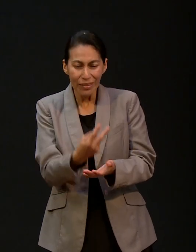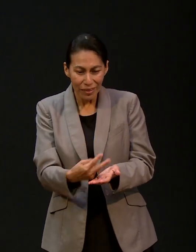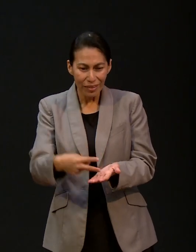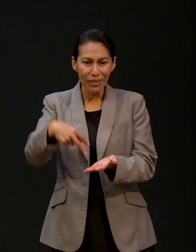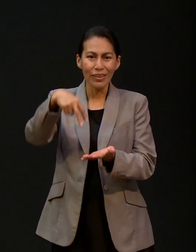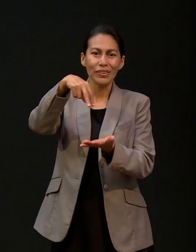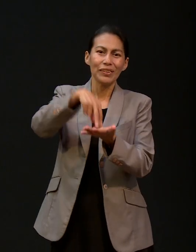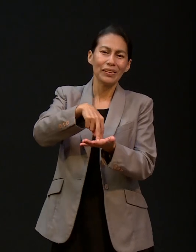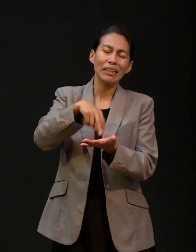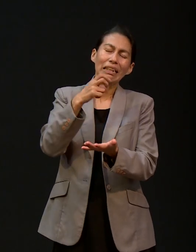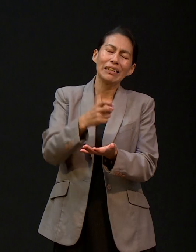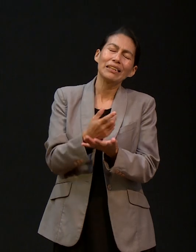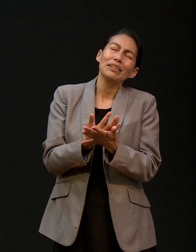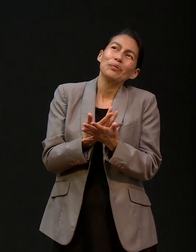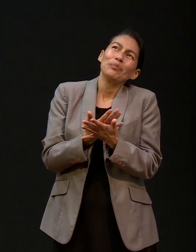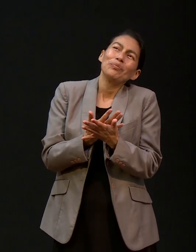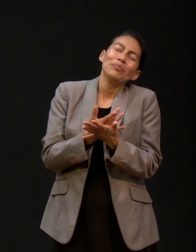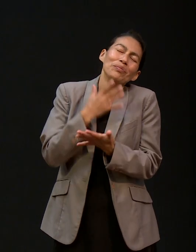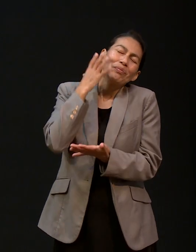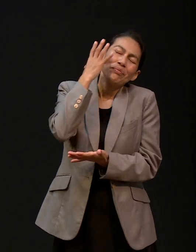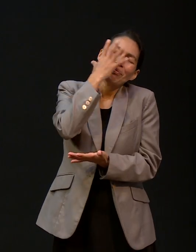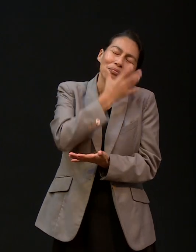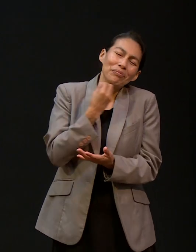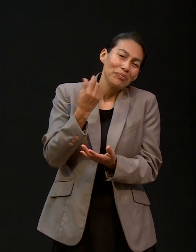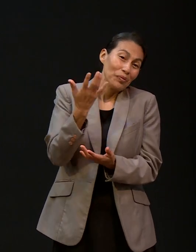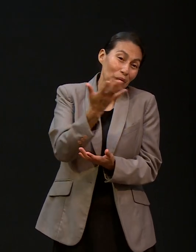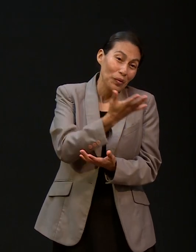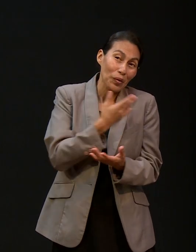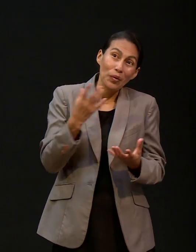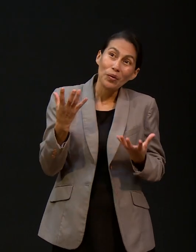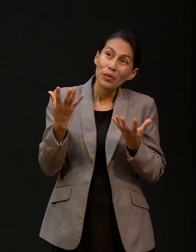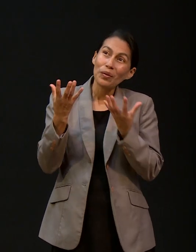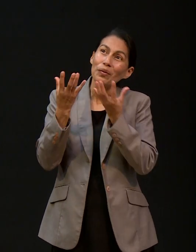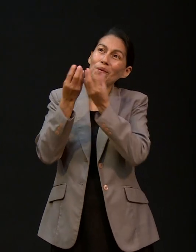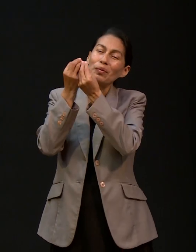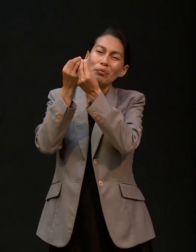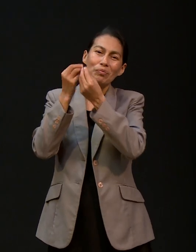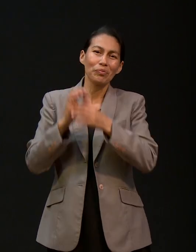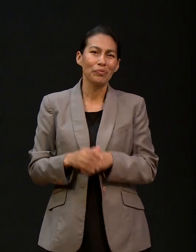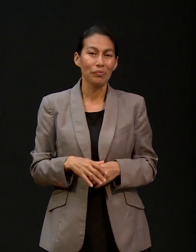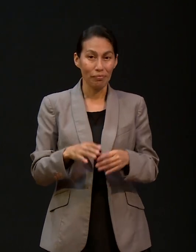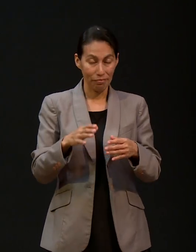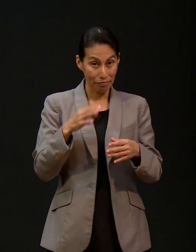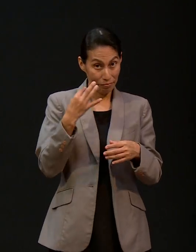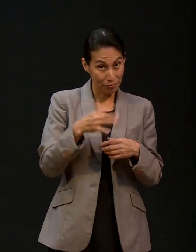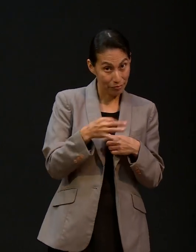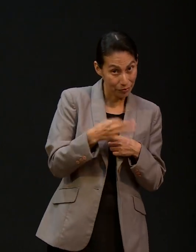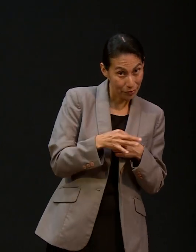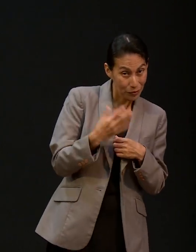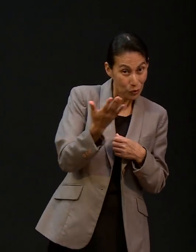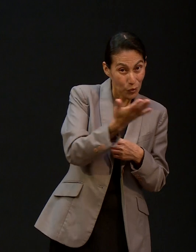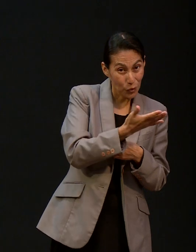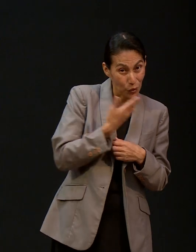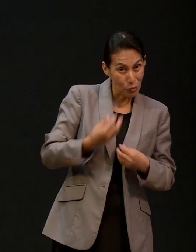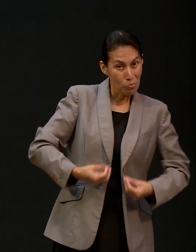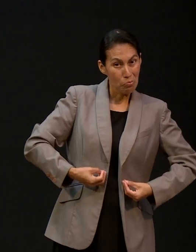Volveremos a reunirnos todos. Así es. Mientras tanto, los que estamos vivos debemos afianzar nuestra fe en